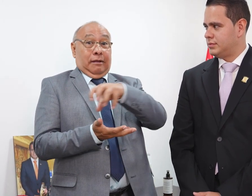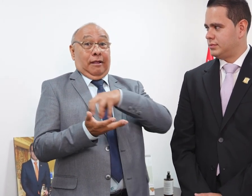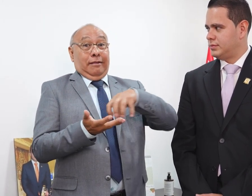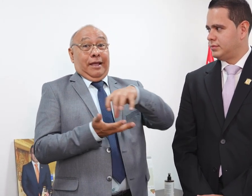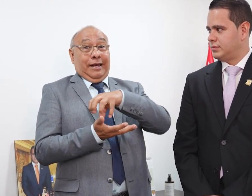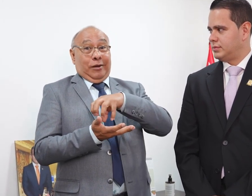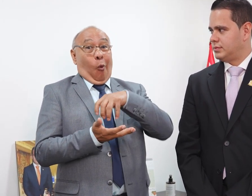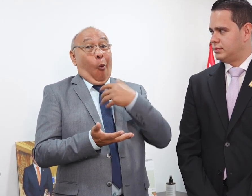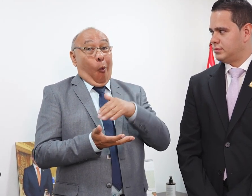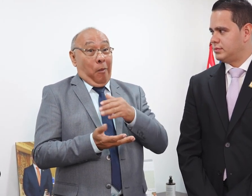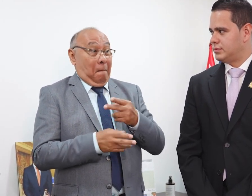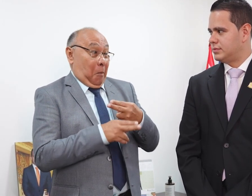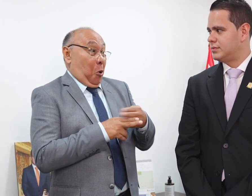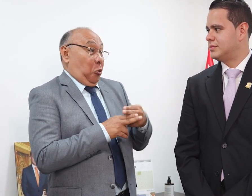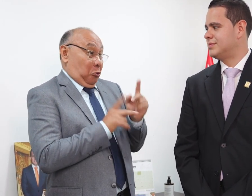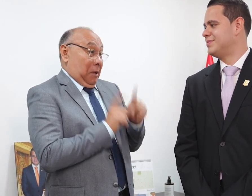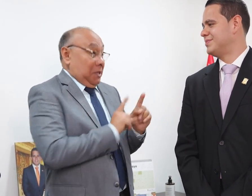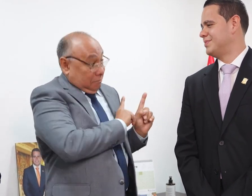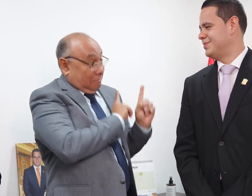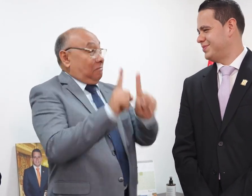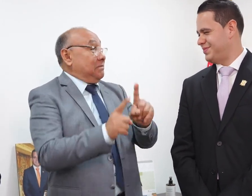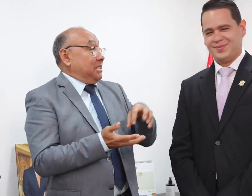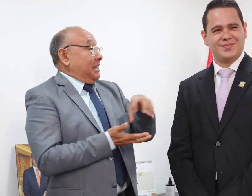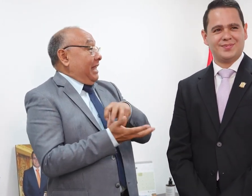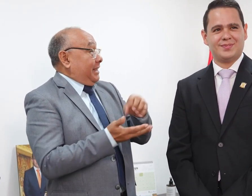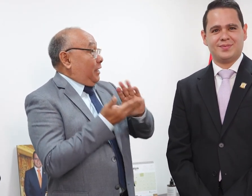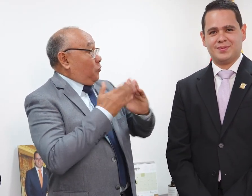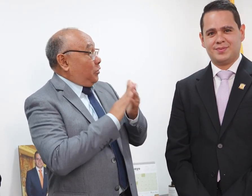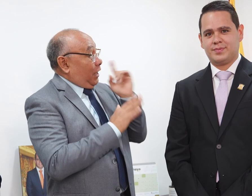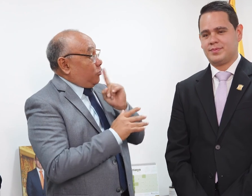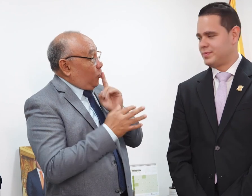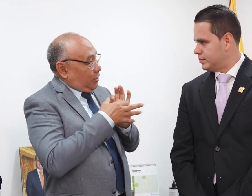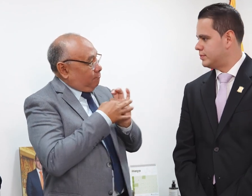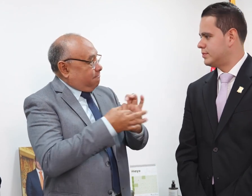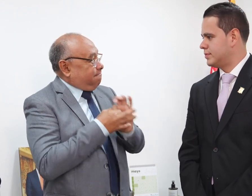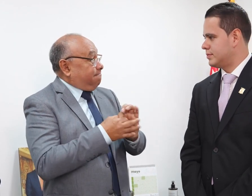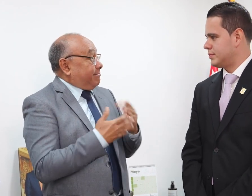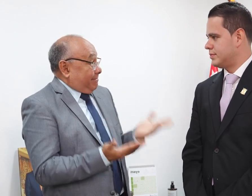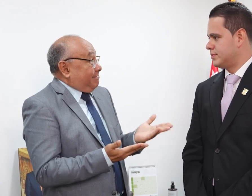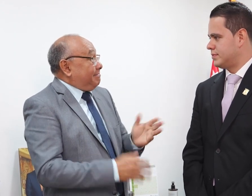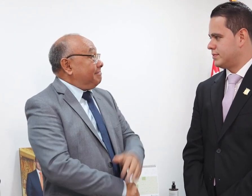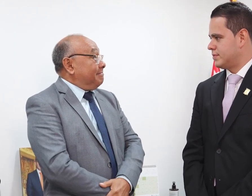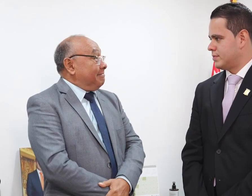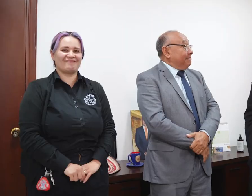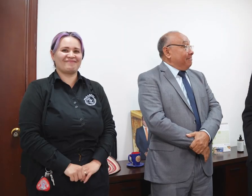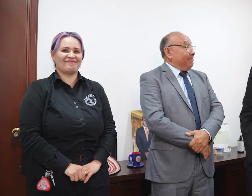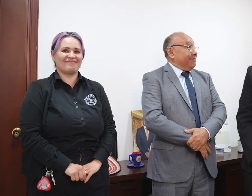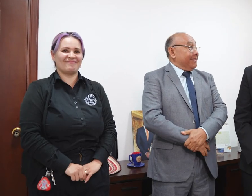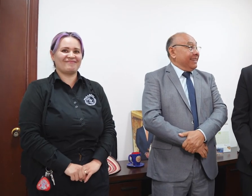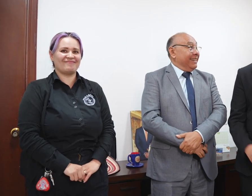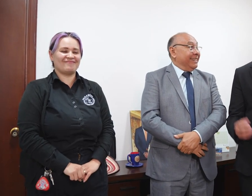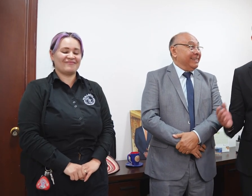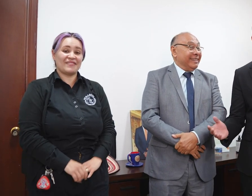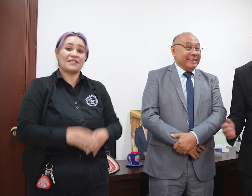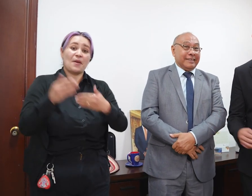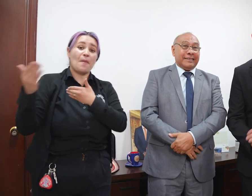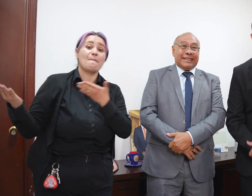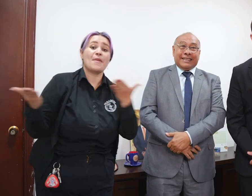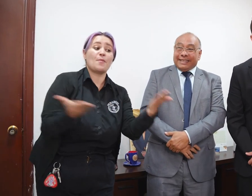Departamento de Santander. Y bueno, esperemos que pronto vayamos a este departamento en unión con la comunidad sorda. Bienvenidos siempre a